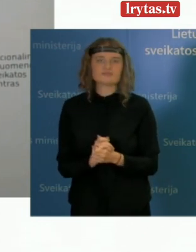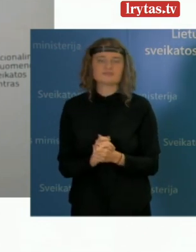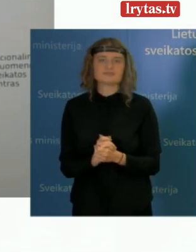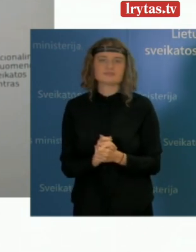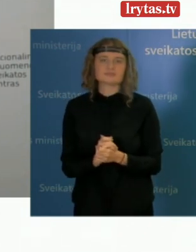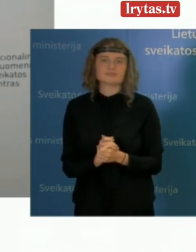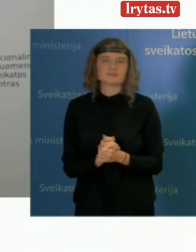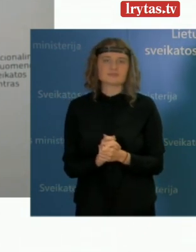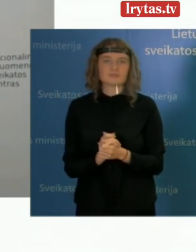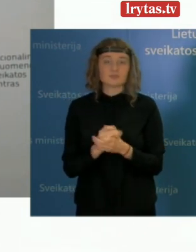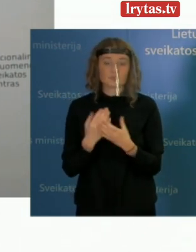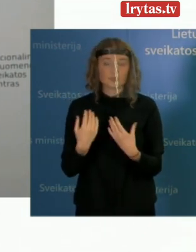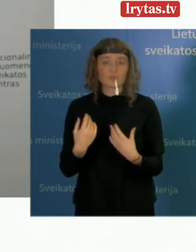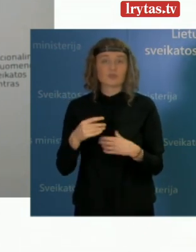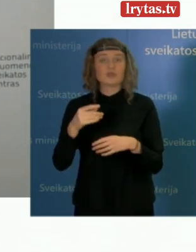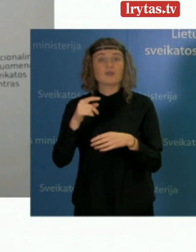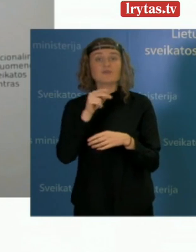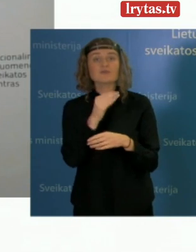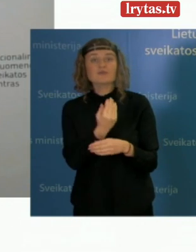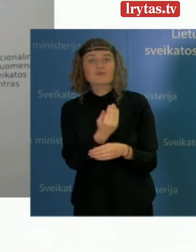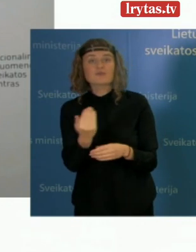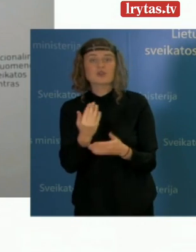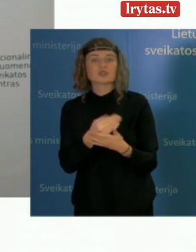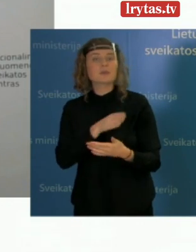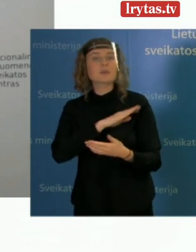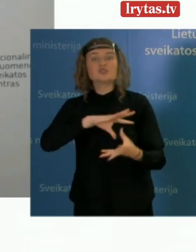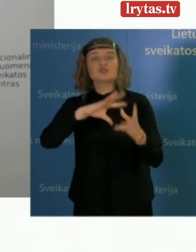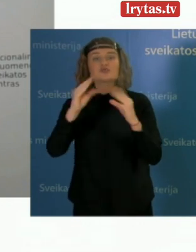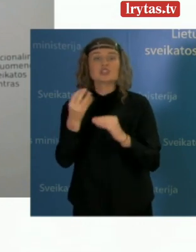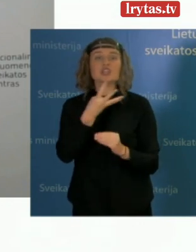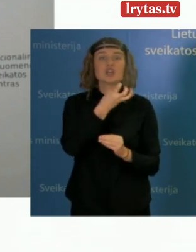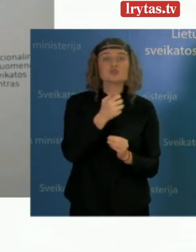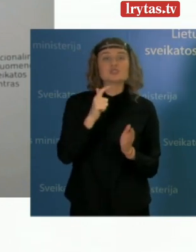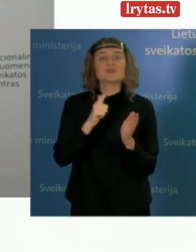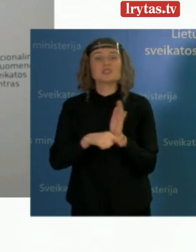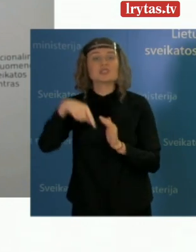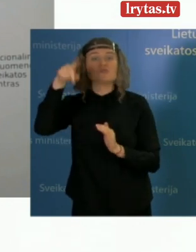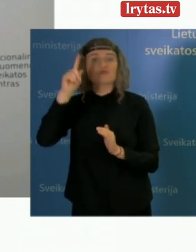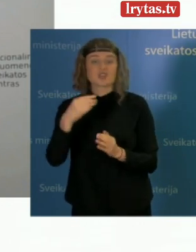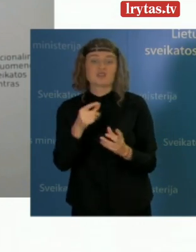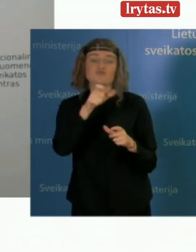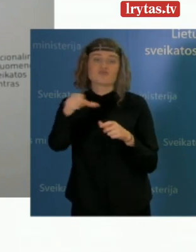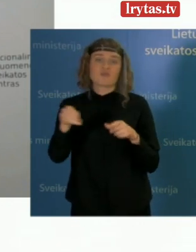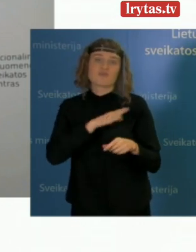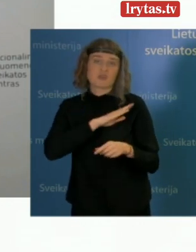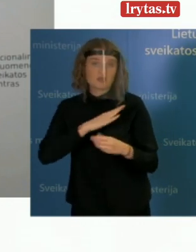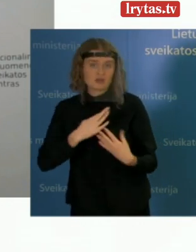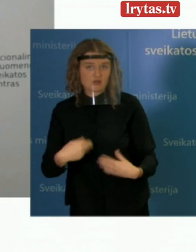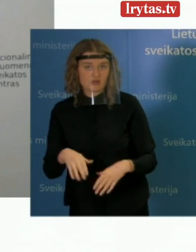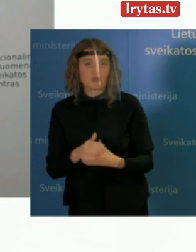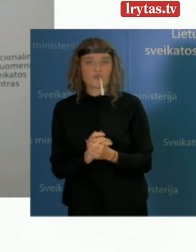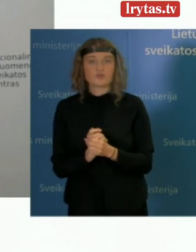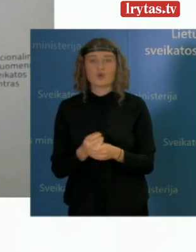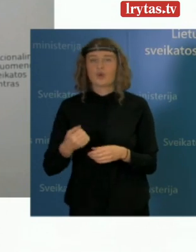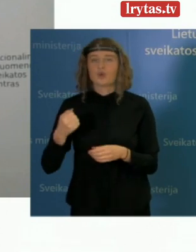jau skelbiame, infekcija yra pasiglemžusi šiuo metu 471 gyvybę. Daugiausiai mirties atvejai praėjusią